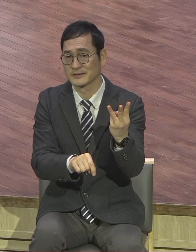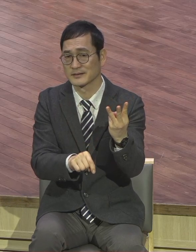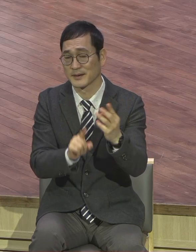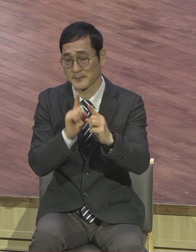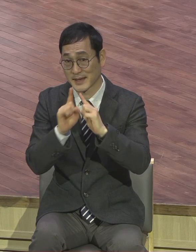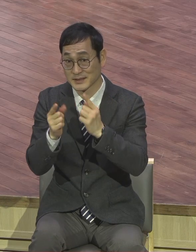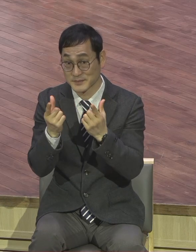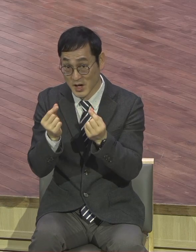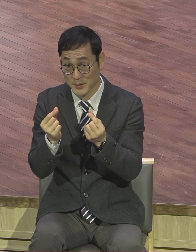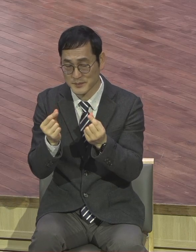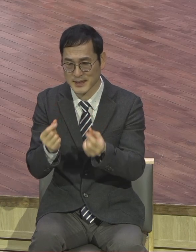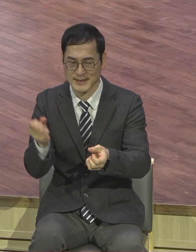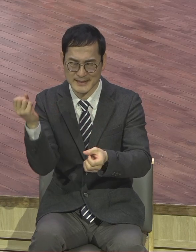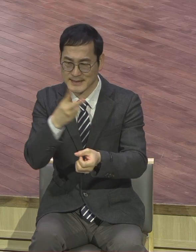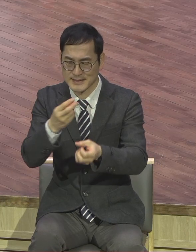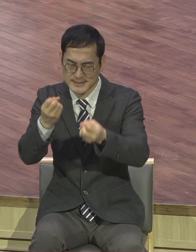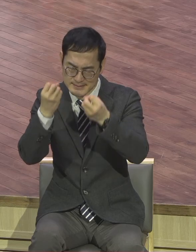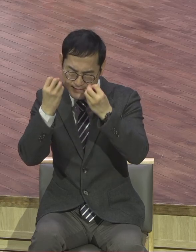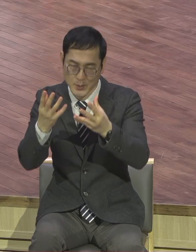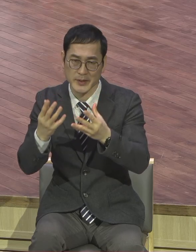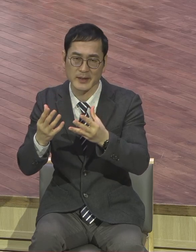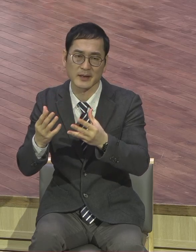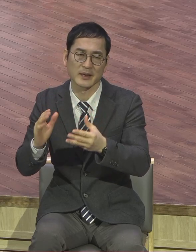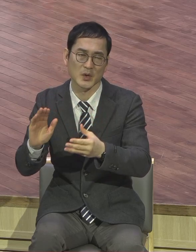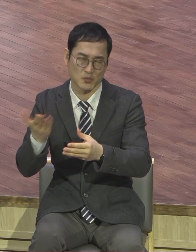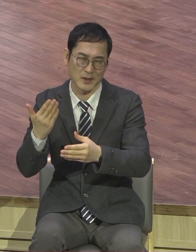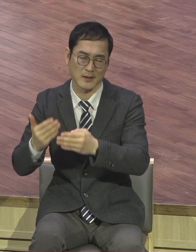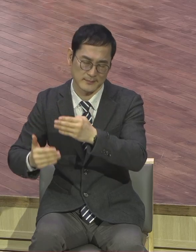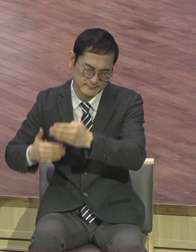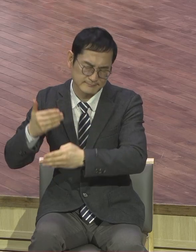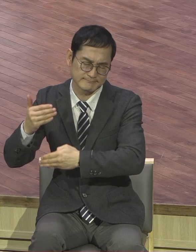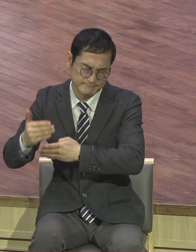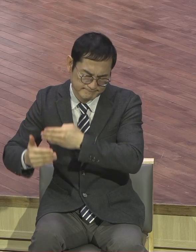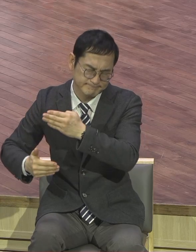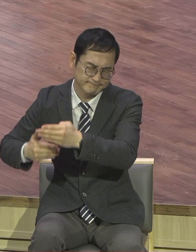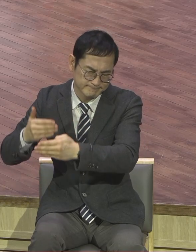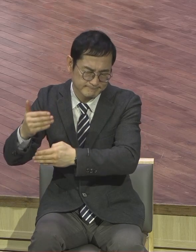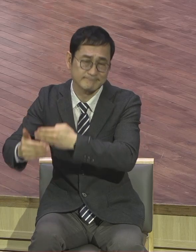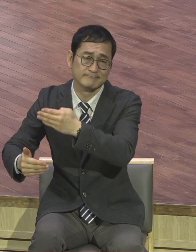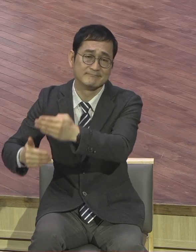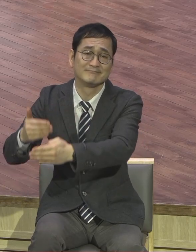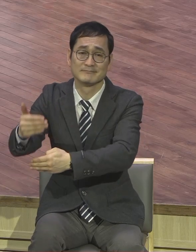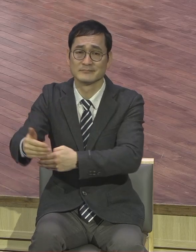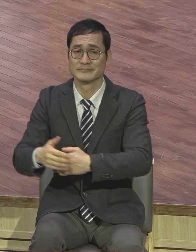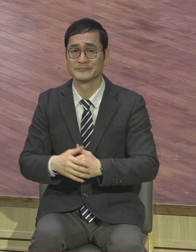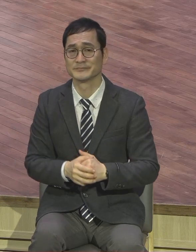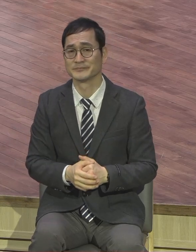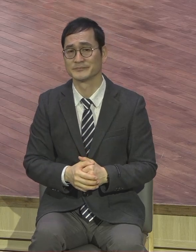재창조입니다. 재창조. 아시겠어요? 재창조하는 것 이건 복음밖에 없습니다.